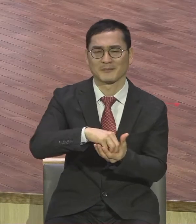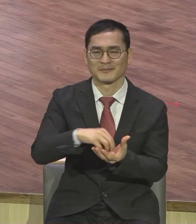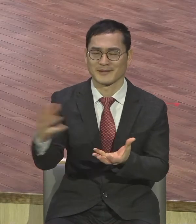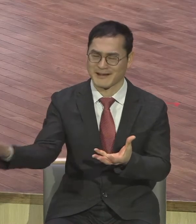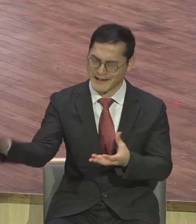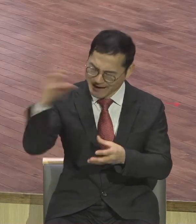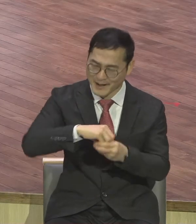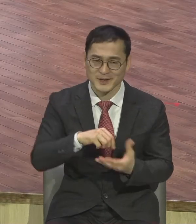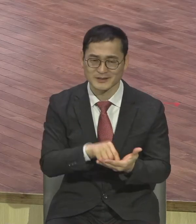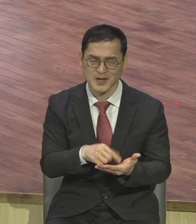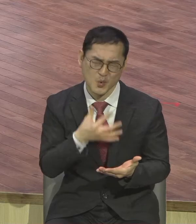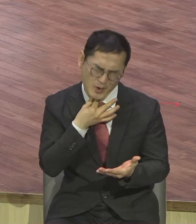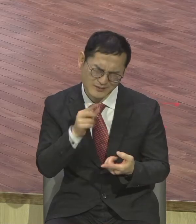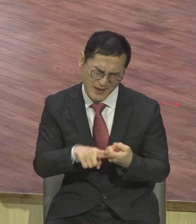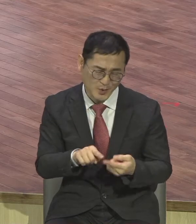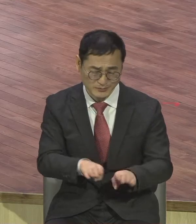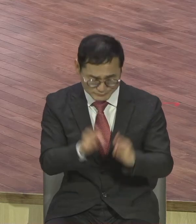얼마든지 말씀은 할 수 있어요